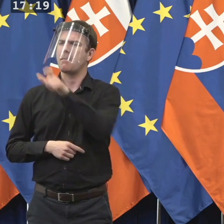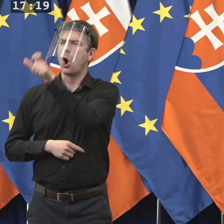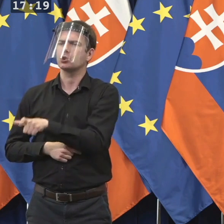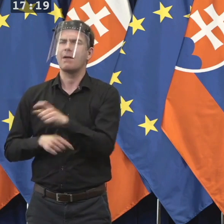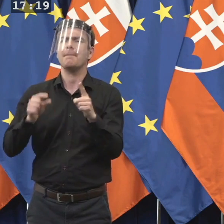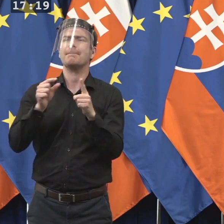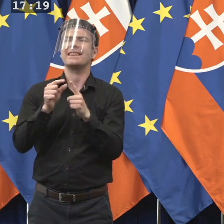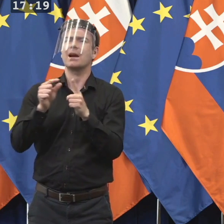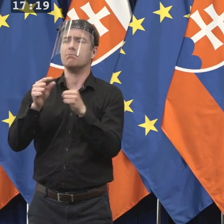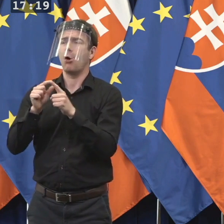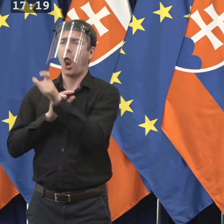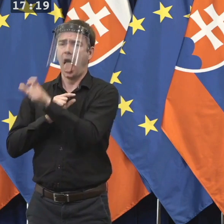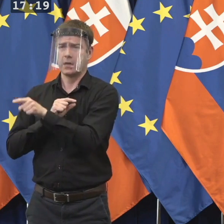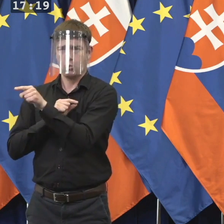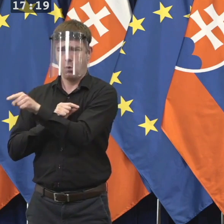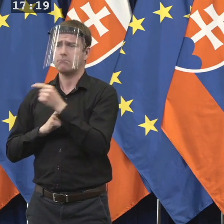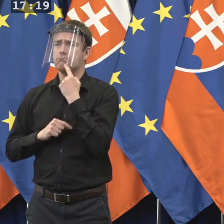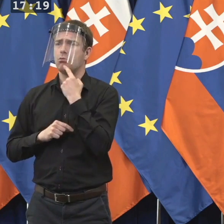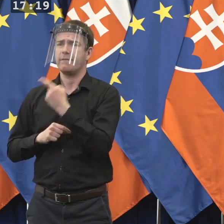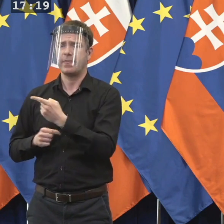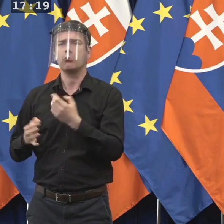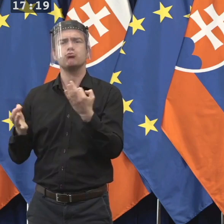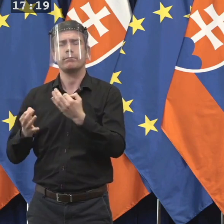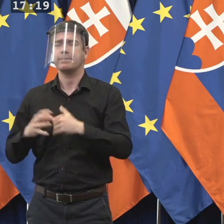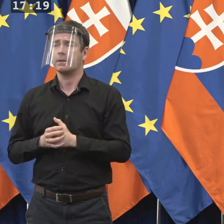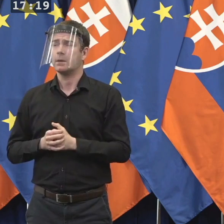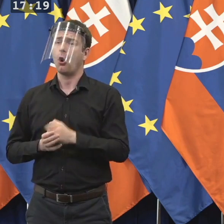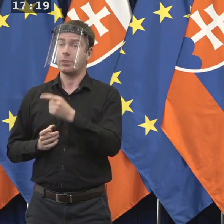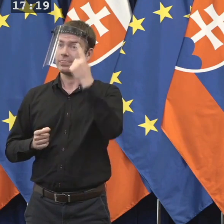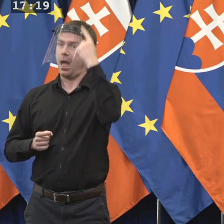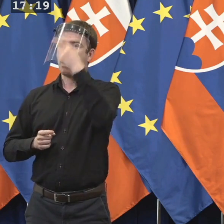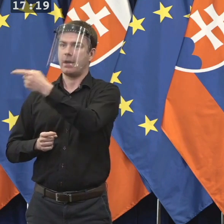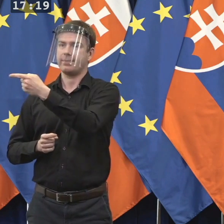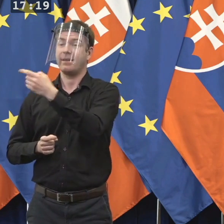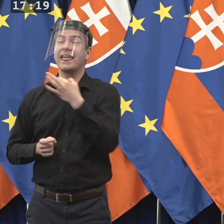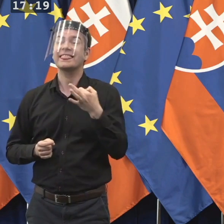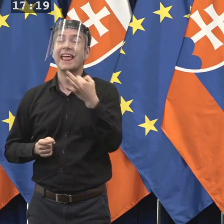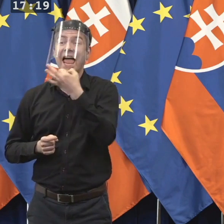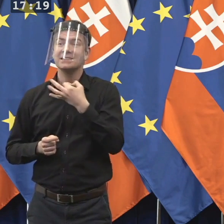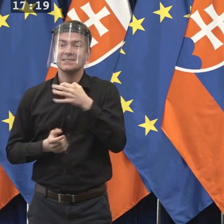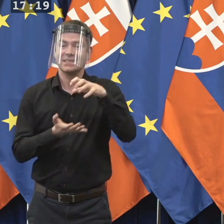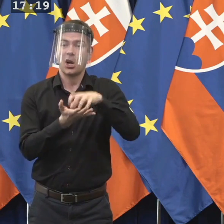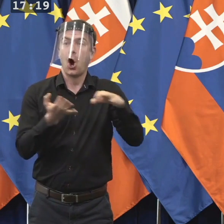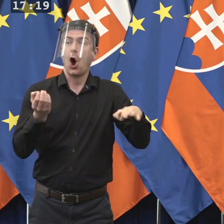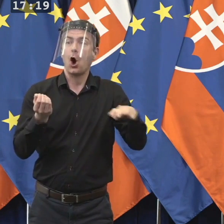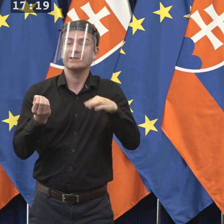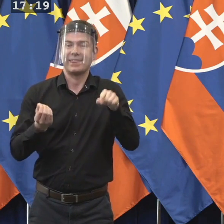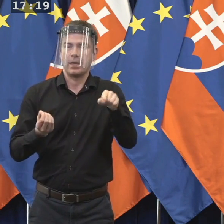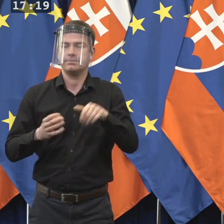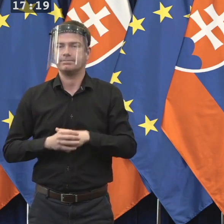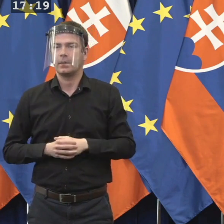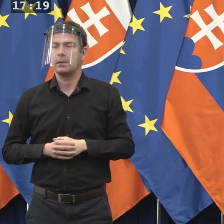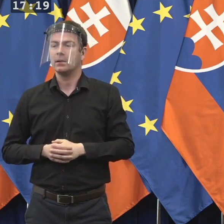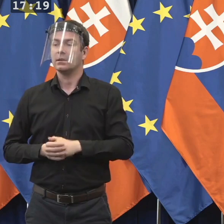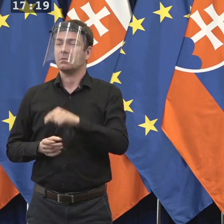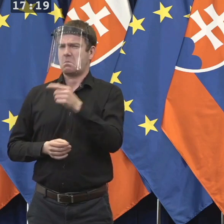Potom, ako sme sa dozvedeli, že vlastne predošla vláda Petra Pellegriniho hovorila ľuďom z osad, že môžu ísť do domácej karantény